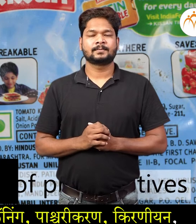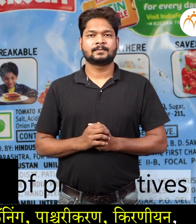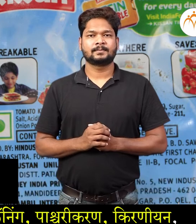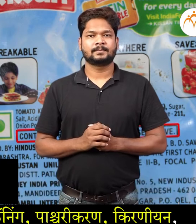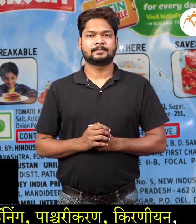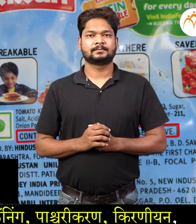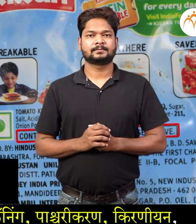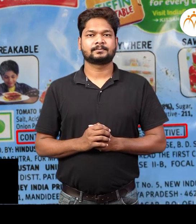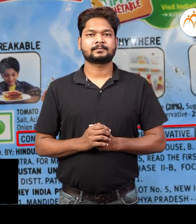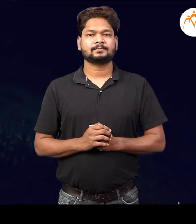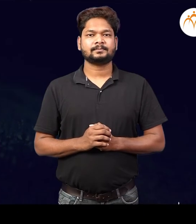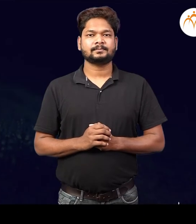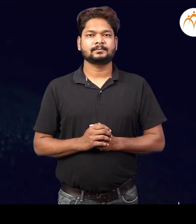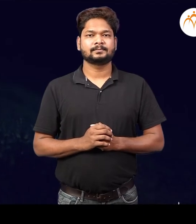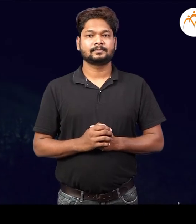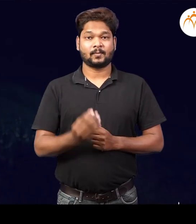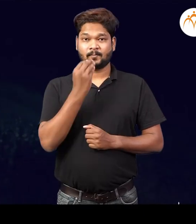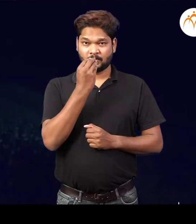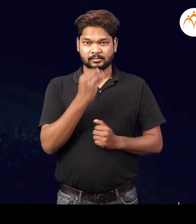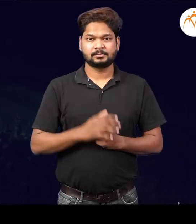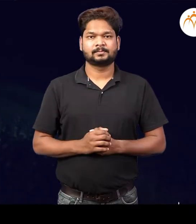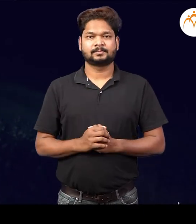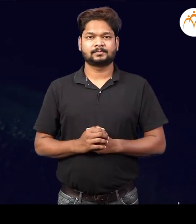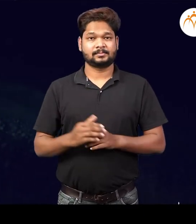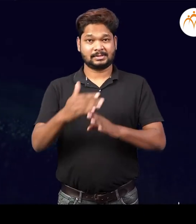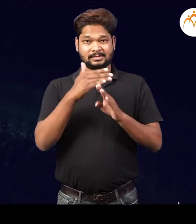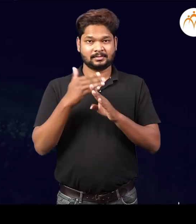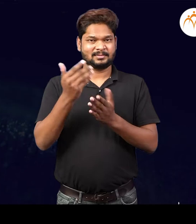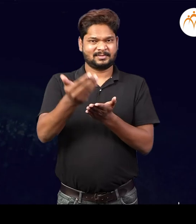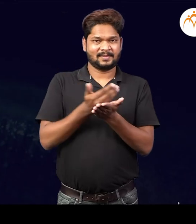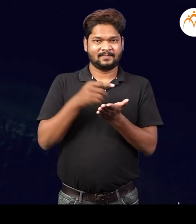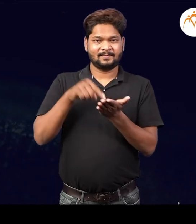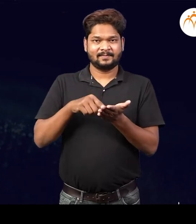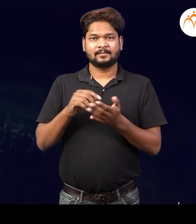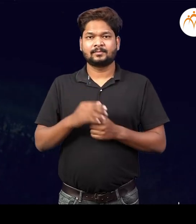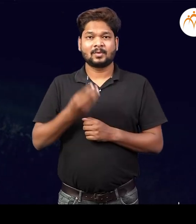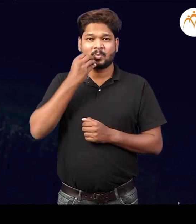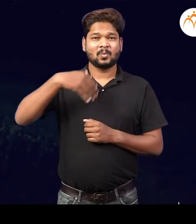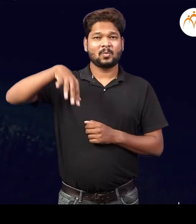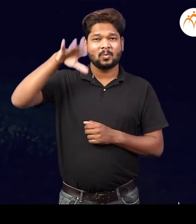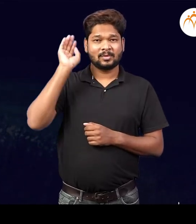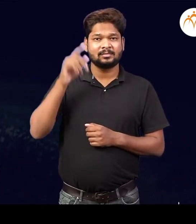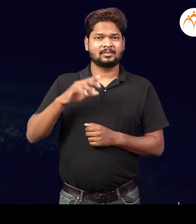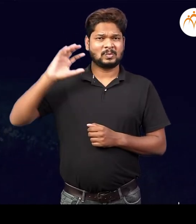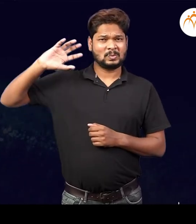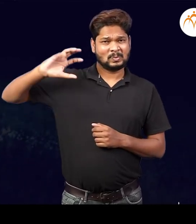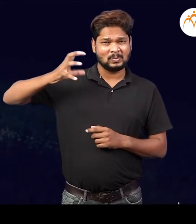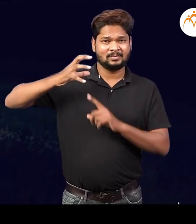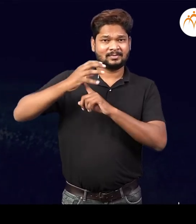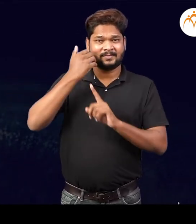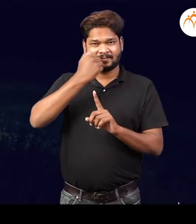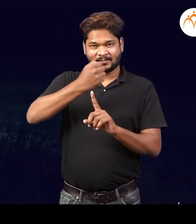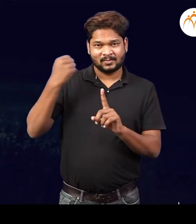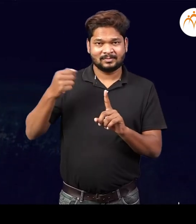यांचा समाविशोतो आन्न सुरक्षा पद्धती जुन्या पद्धती उन्हात